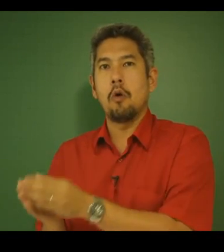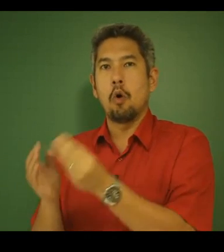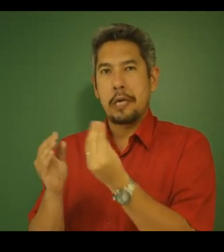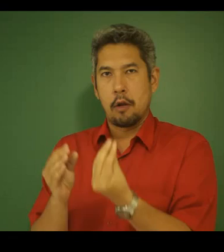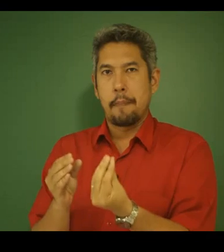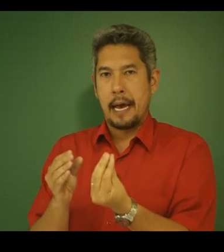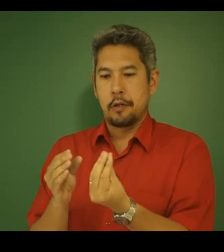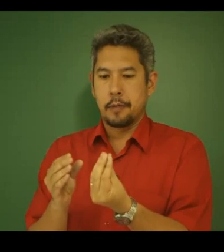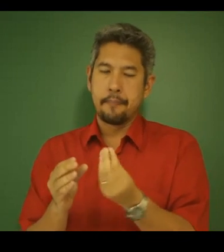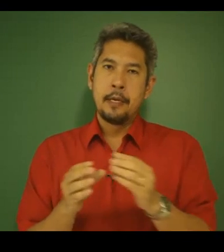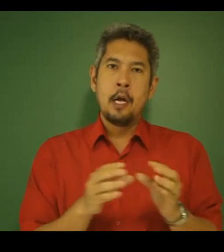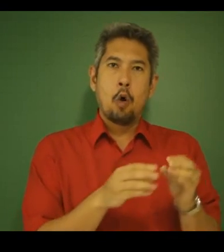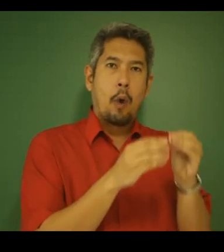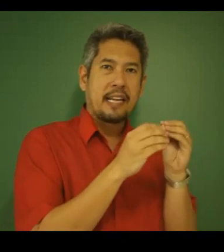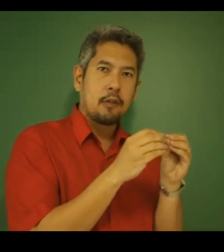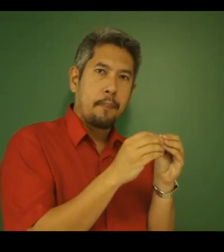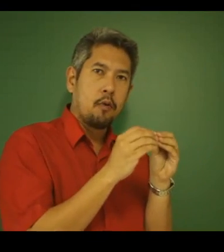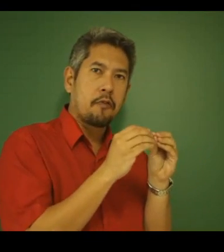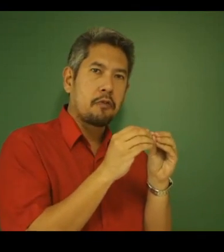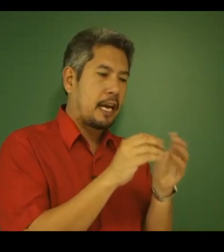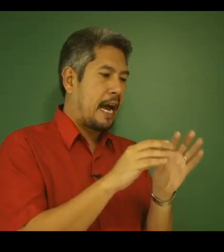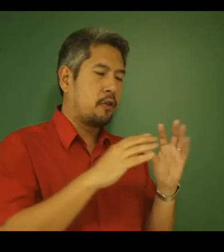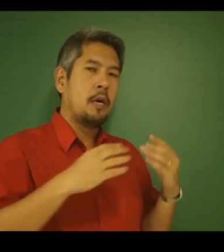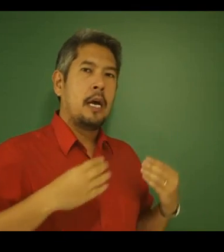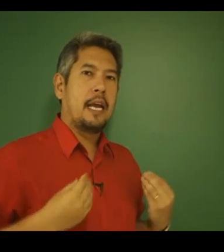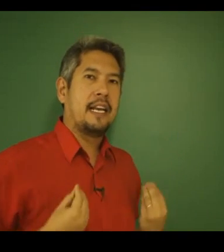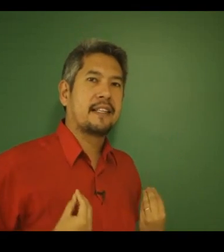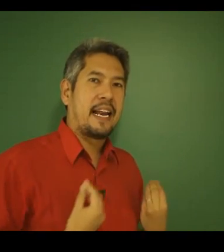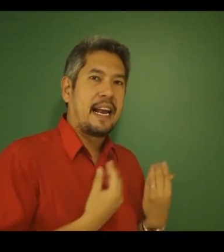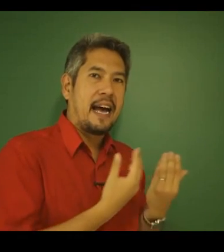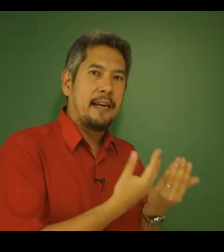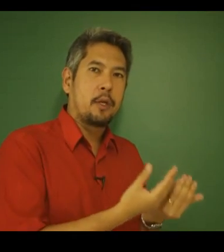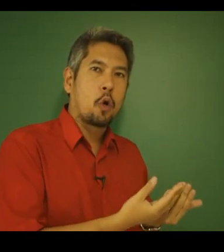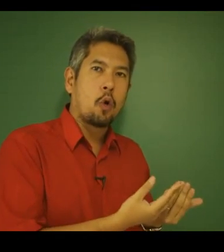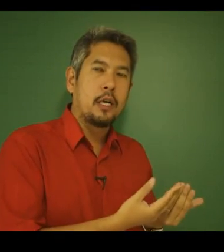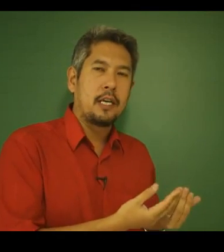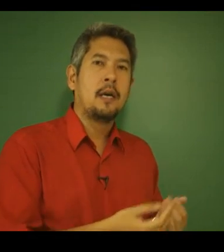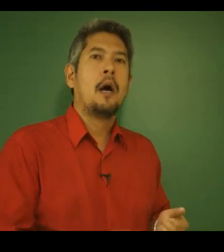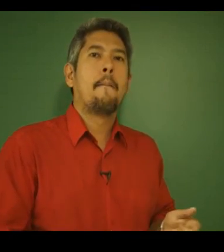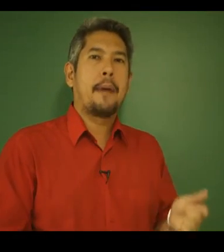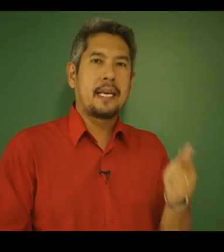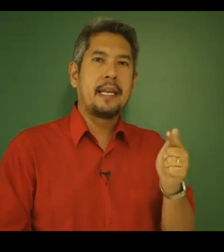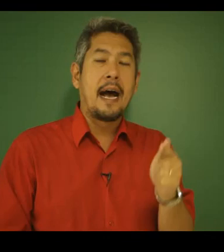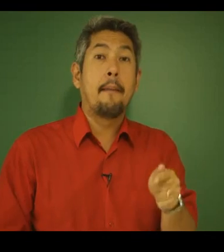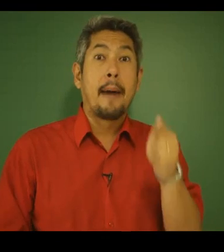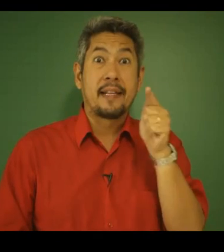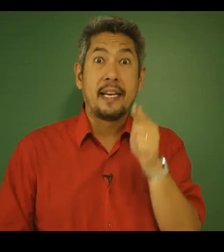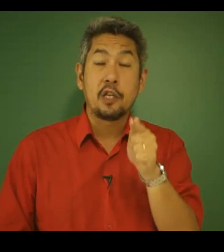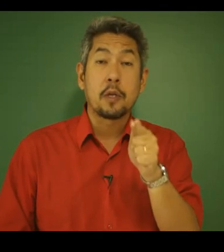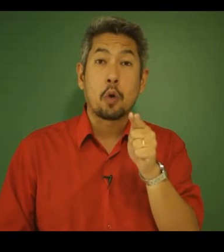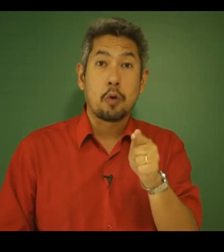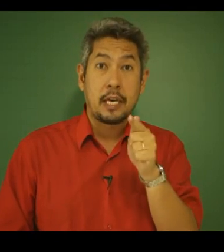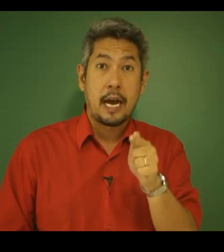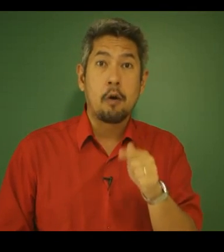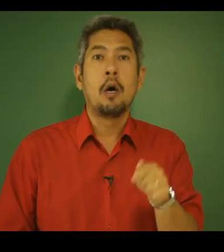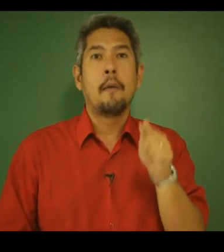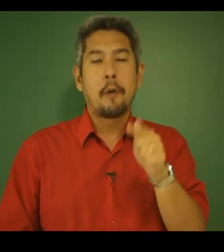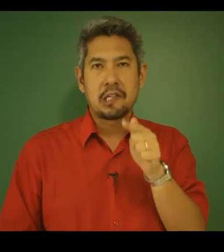ou hialoplasma. O ácido pirúvico gerado, ele entrará na mitocôndria para que na matriz mitocondrial possa